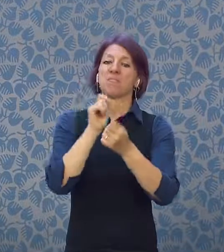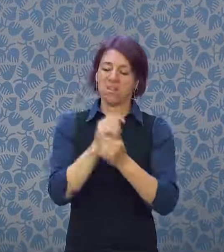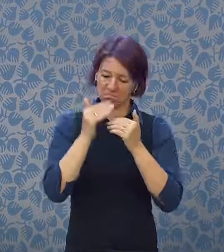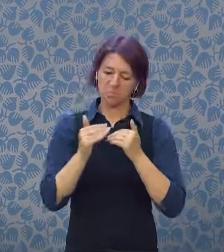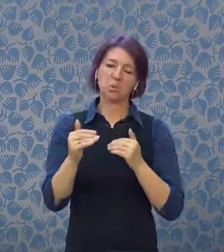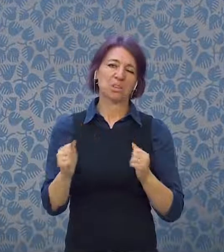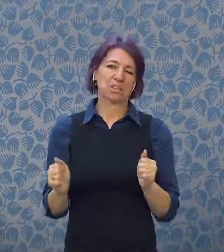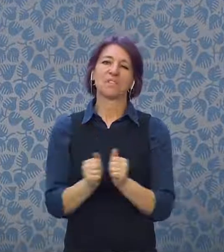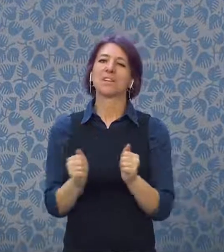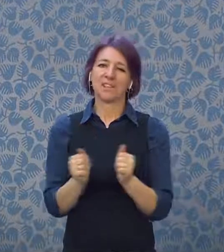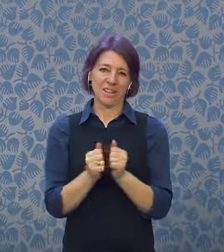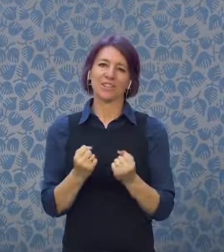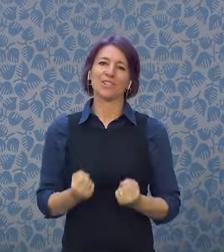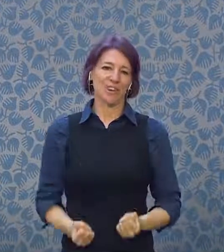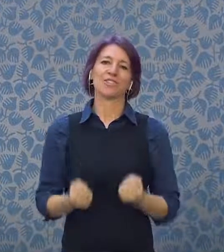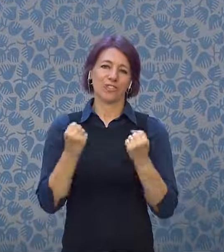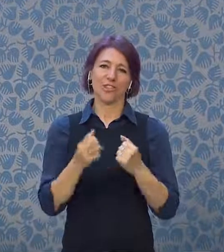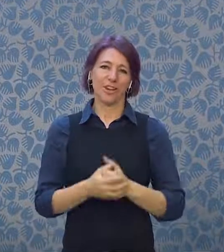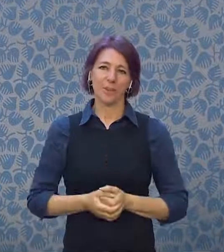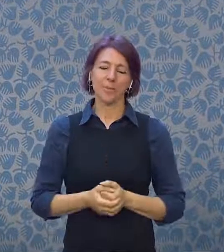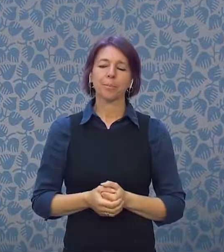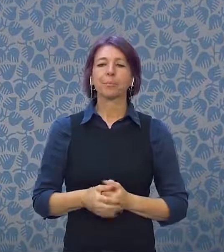Já si myslím, že